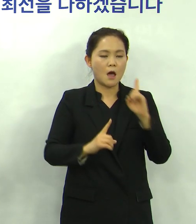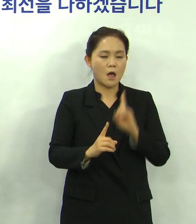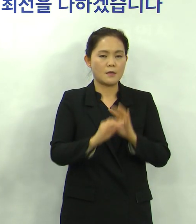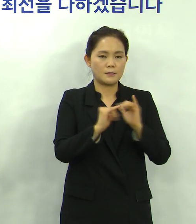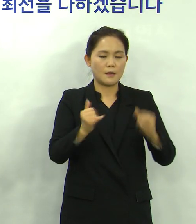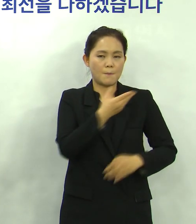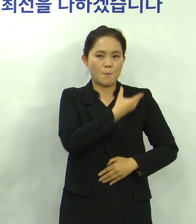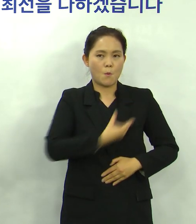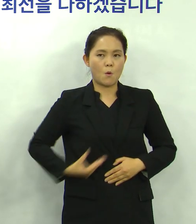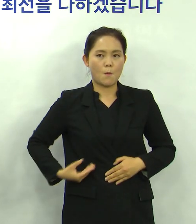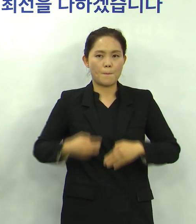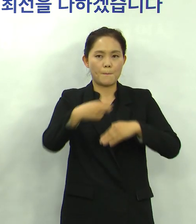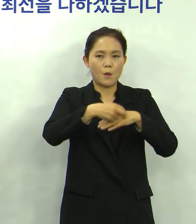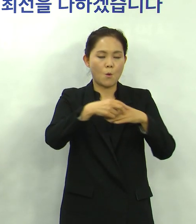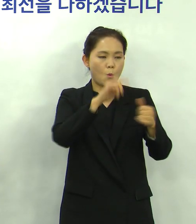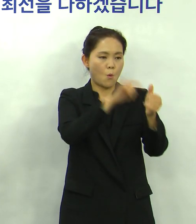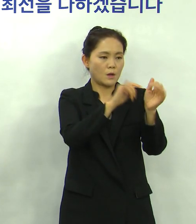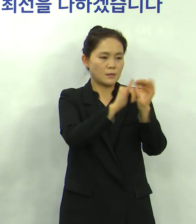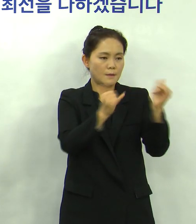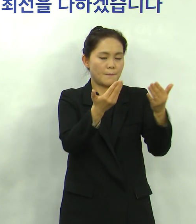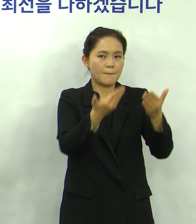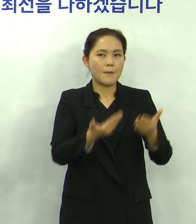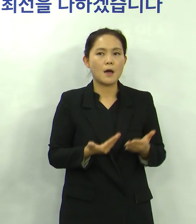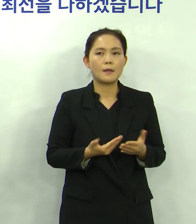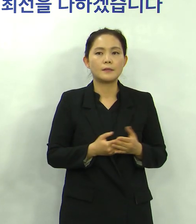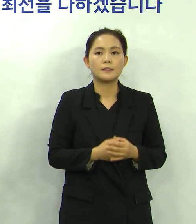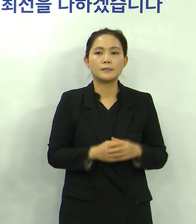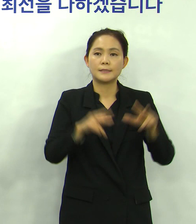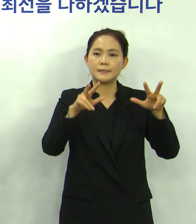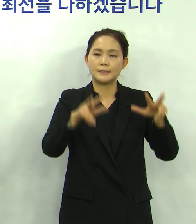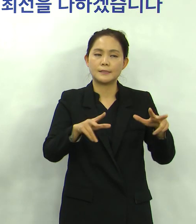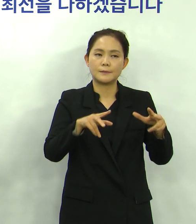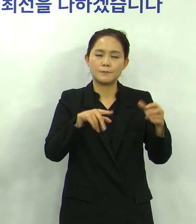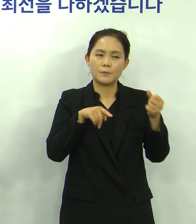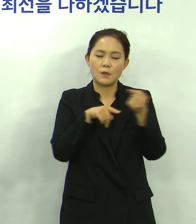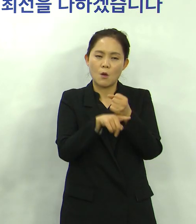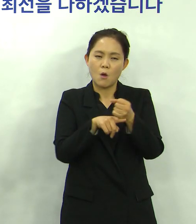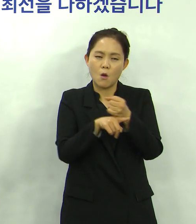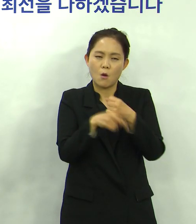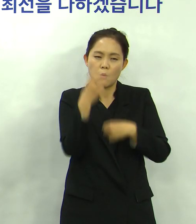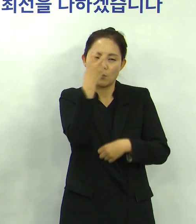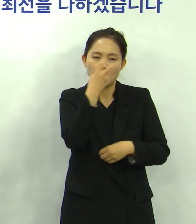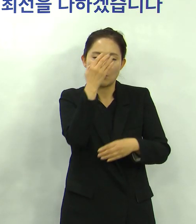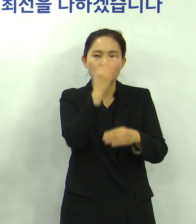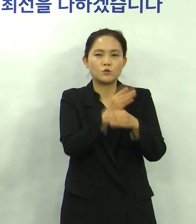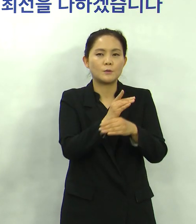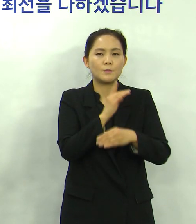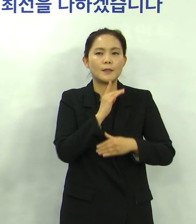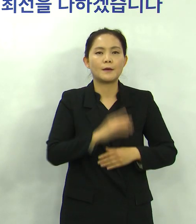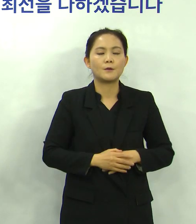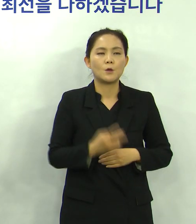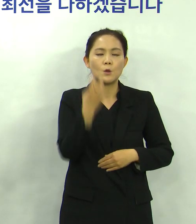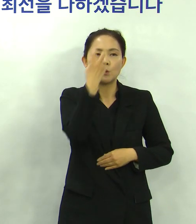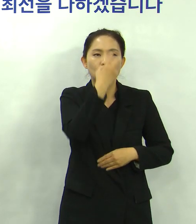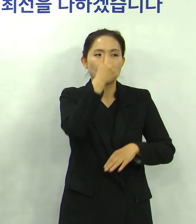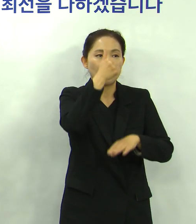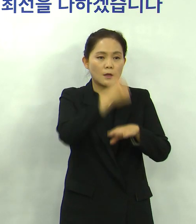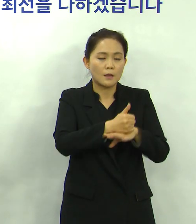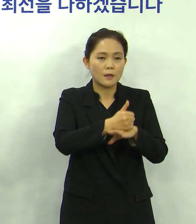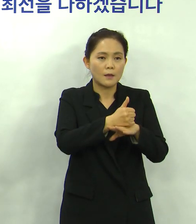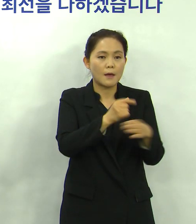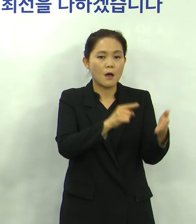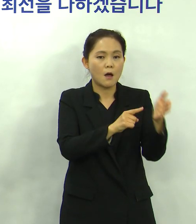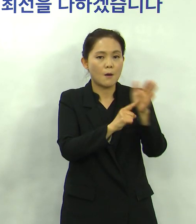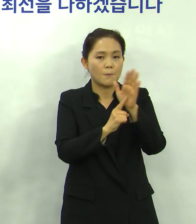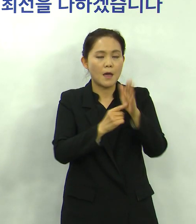보건소와 병원에서 확진 편장을 바랐는데 현재 역학조사가 진행되고 있습니다 조사 결과가 나오는